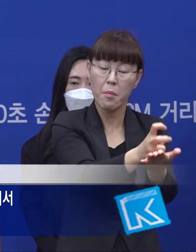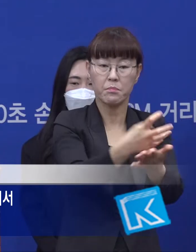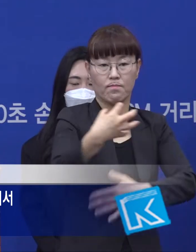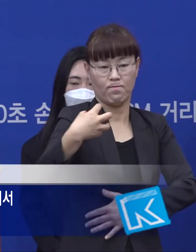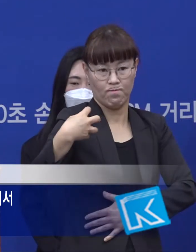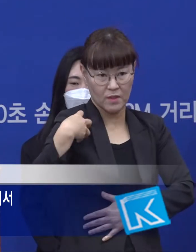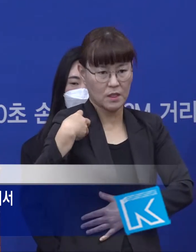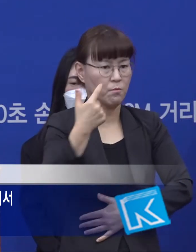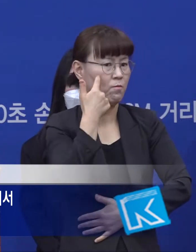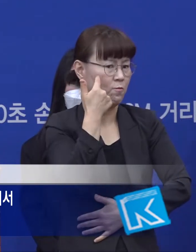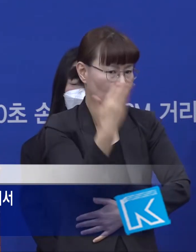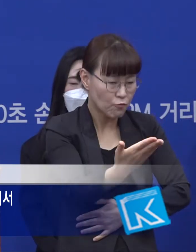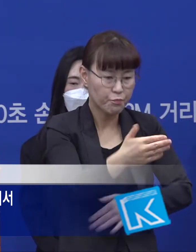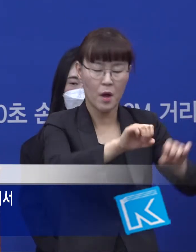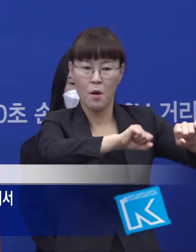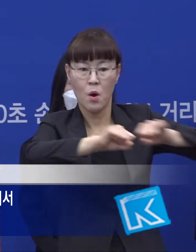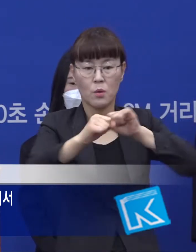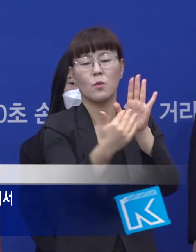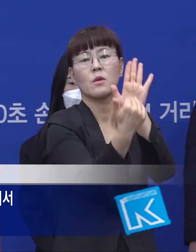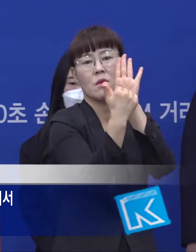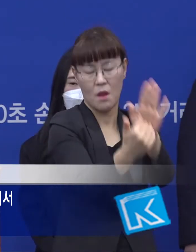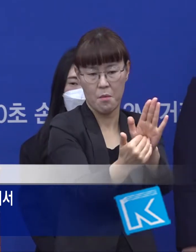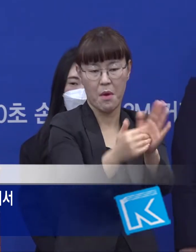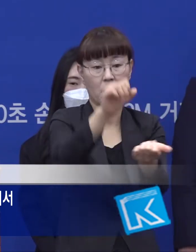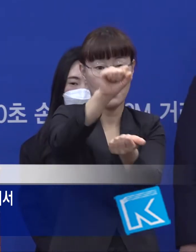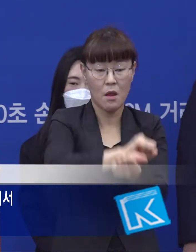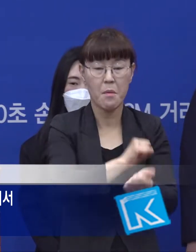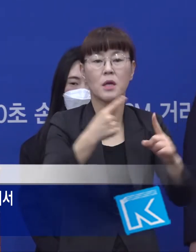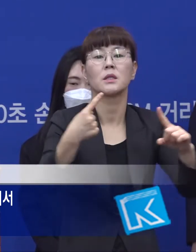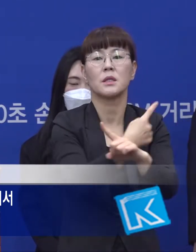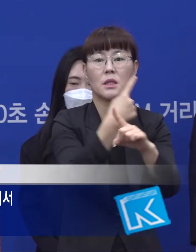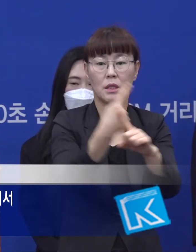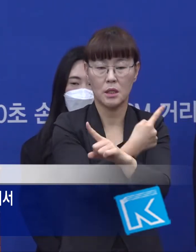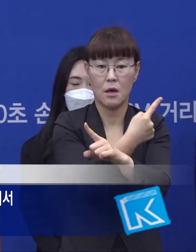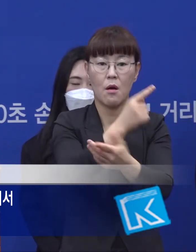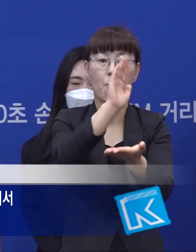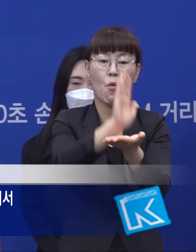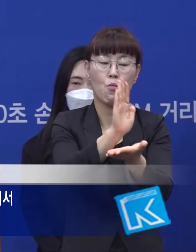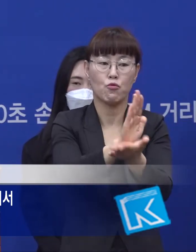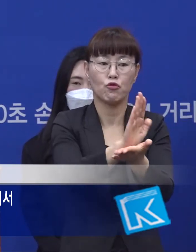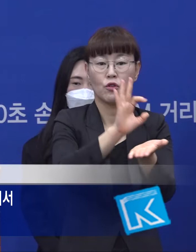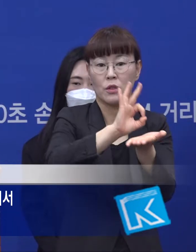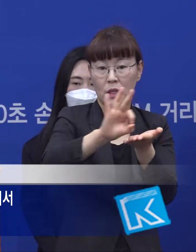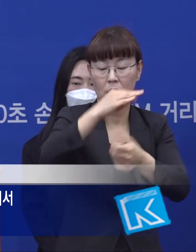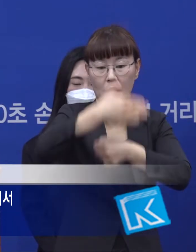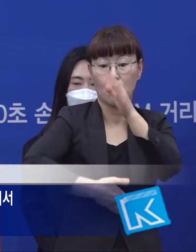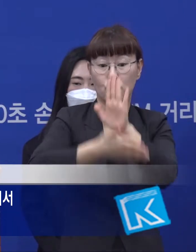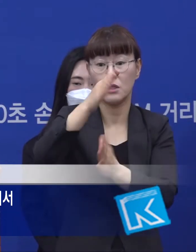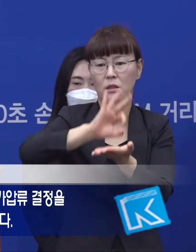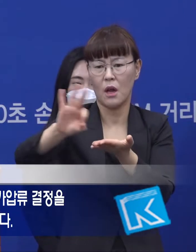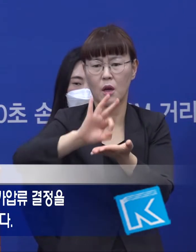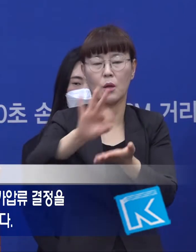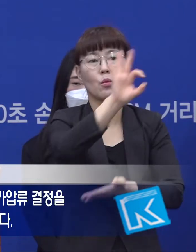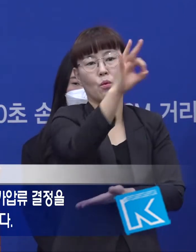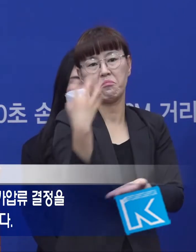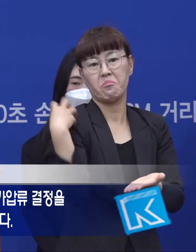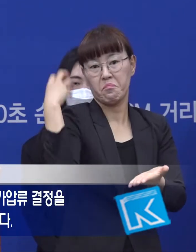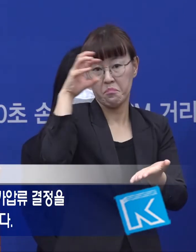방역활동이나 감염병 치료 등을 위해 공공에서 지출한 비용을 회수하고자 합니다.